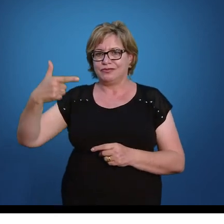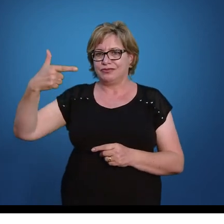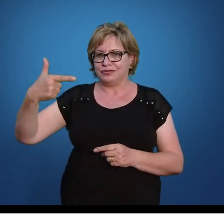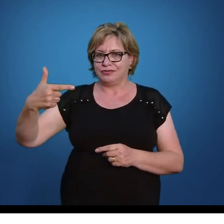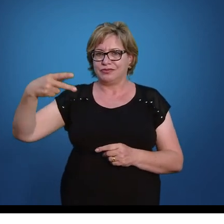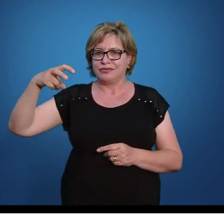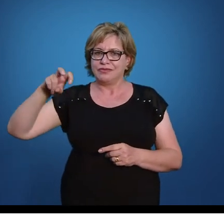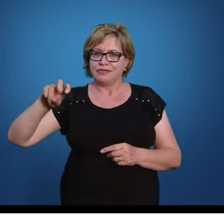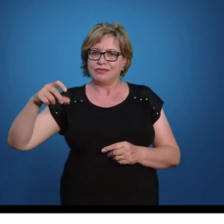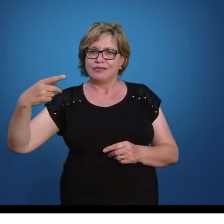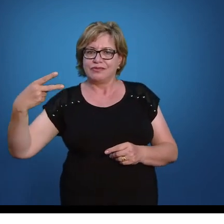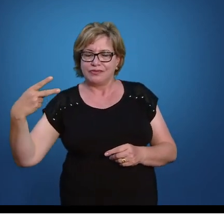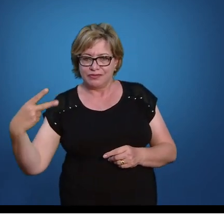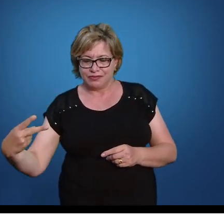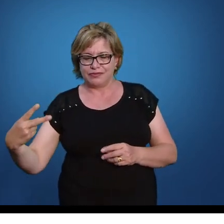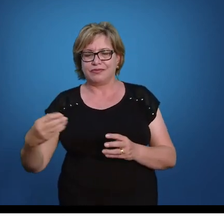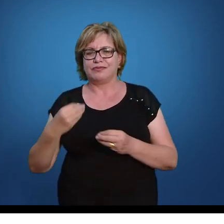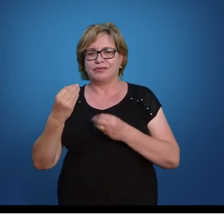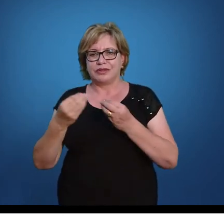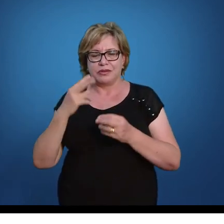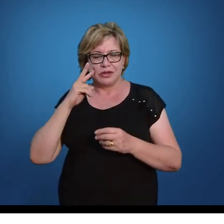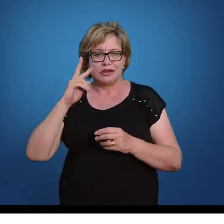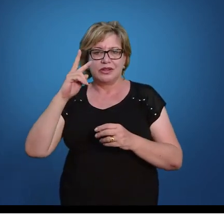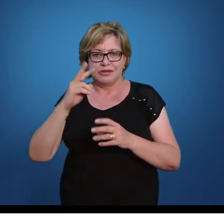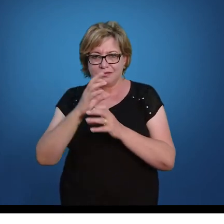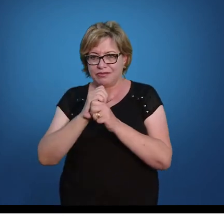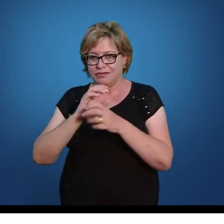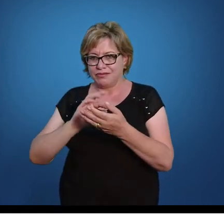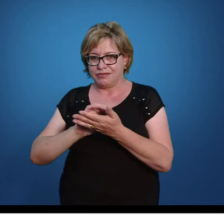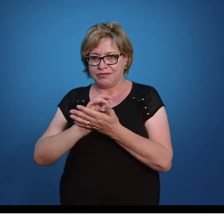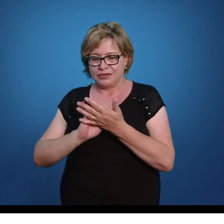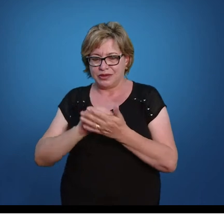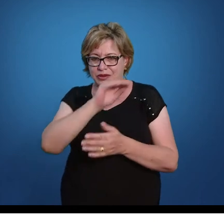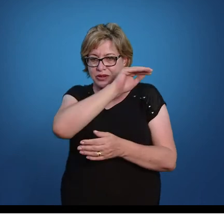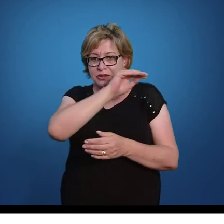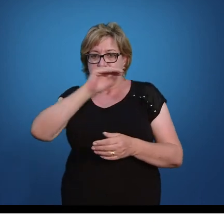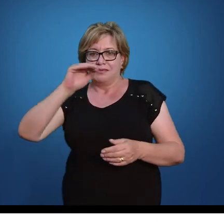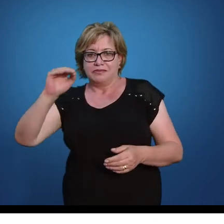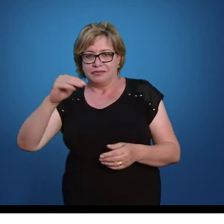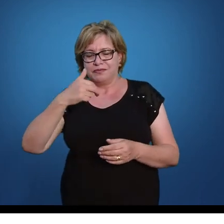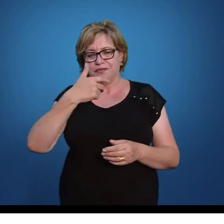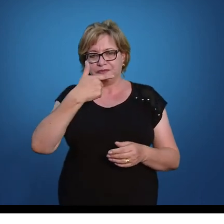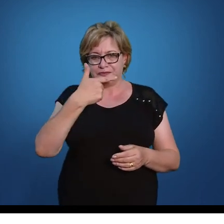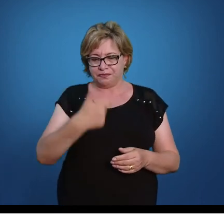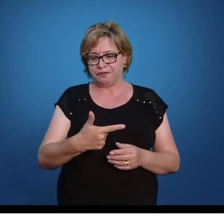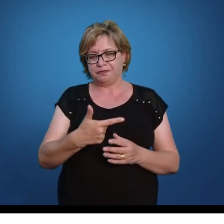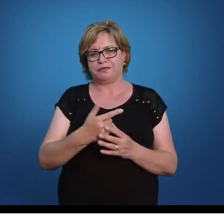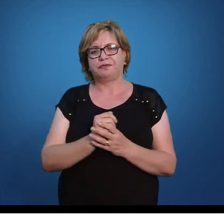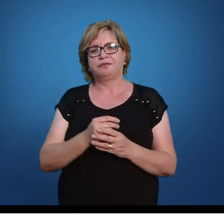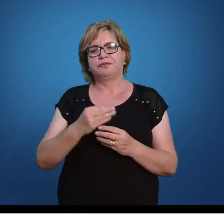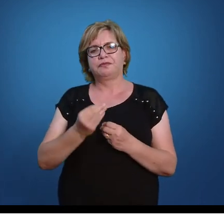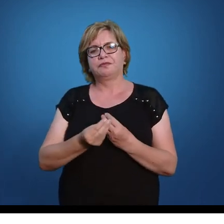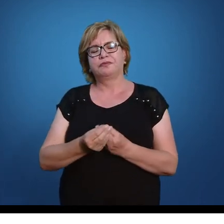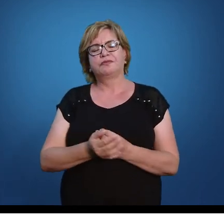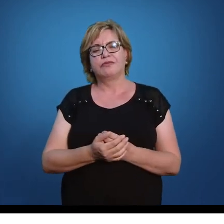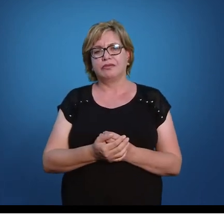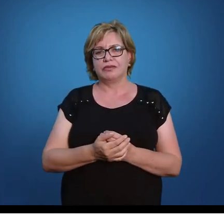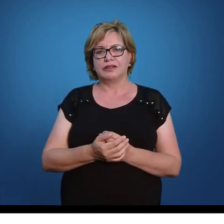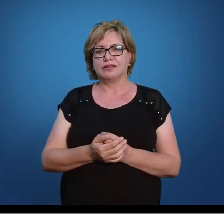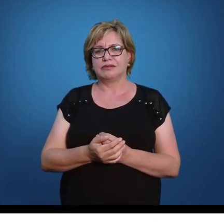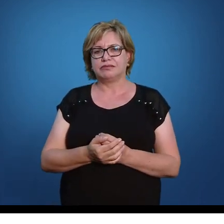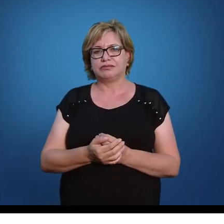252. Vocês podem conferir isso depois também. E tudo isso é dividido por 2 vezes 1 que dá 2.